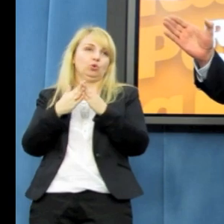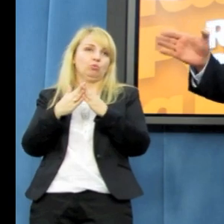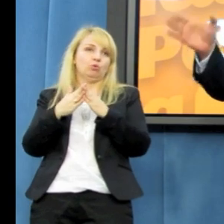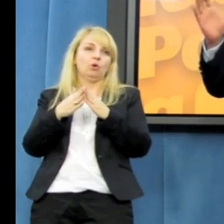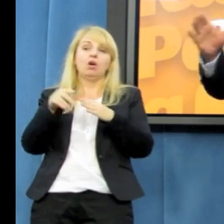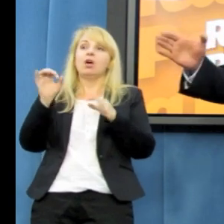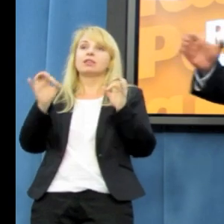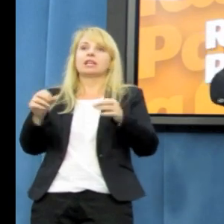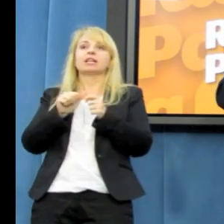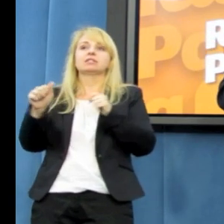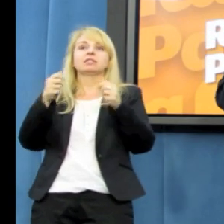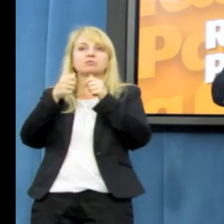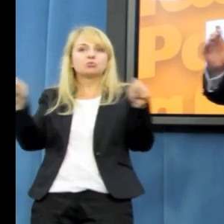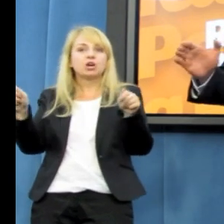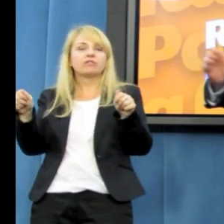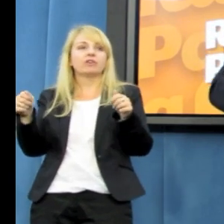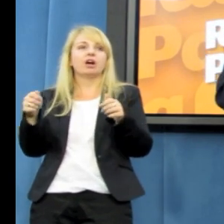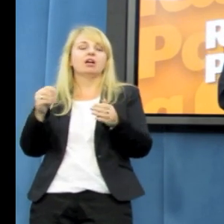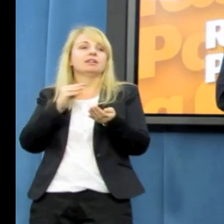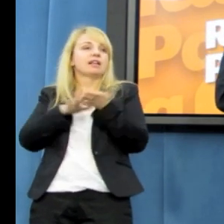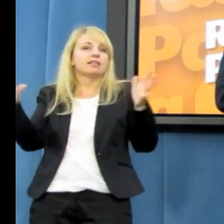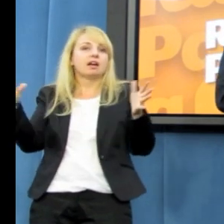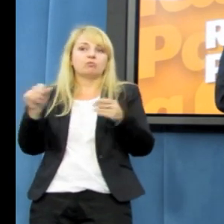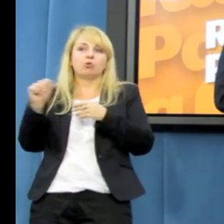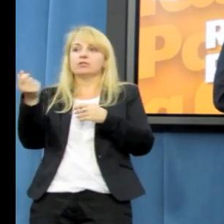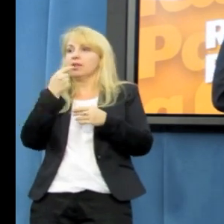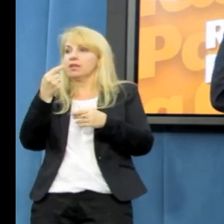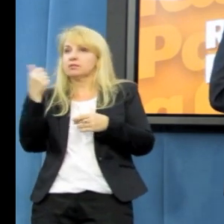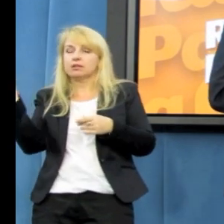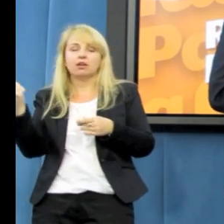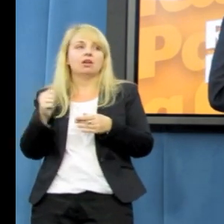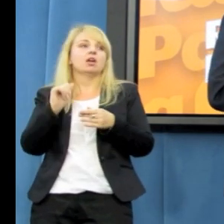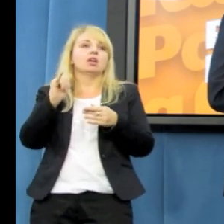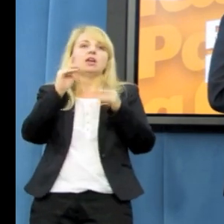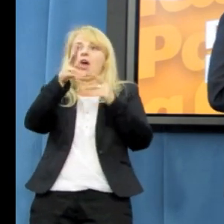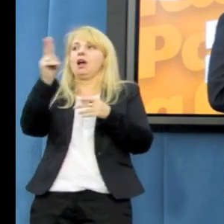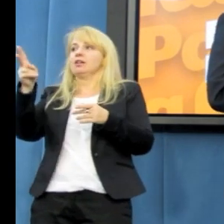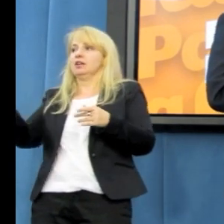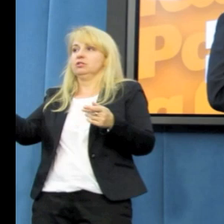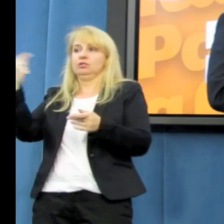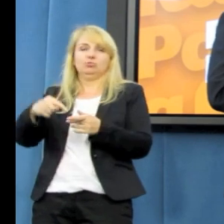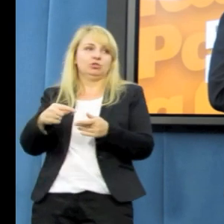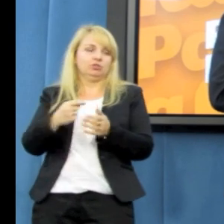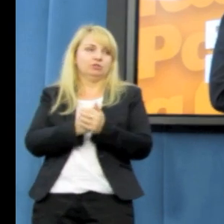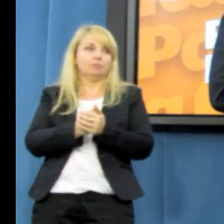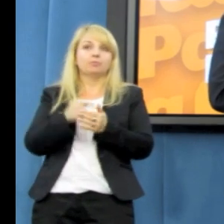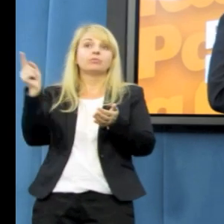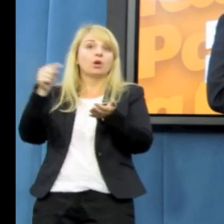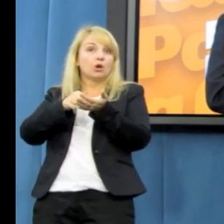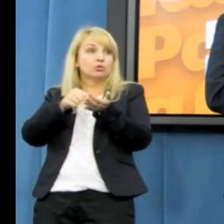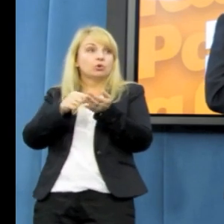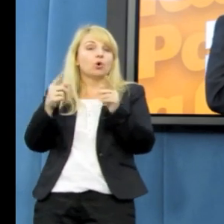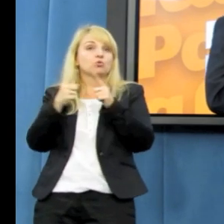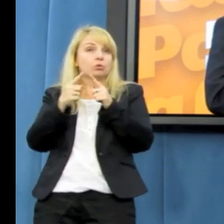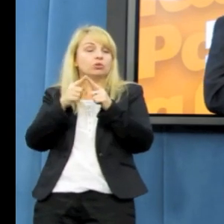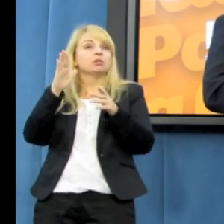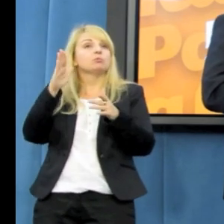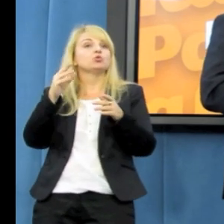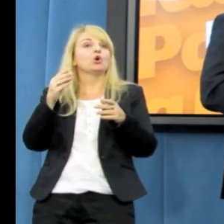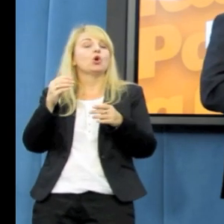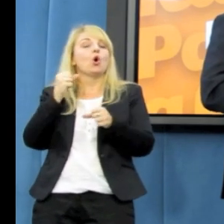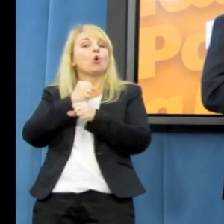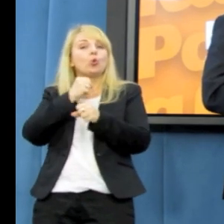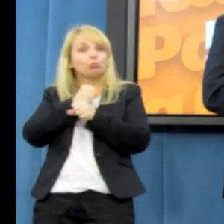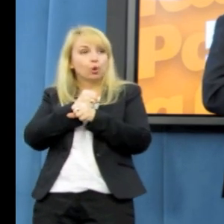korytarzu. To przerwa, darmowy catering, oczywiście wszyscy na taką debatę chętnie przyjdą. To spotkanie ma charakter roboczy i jestem przekonany,